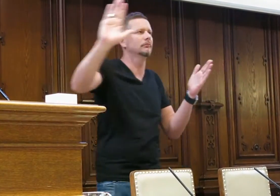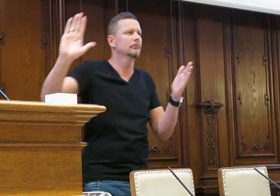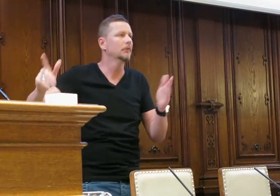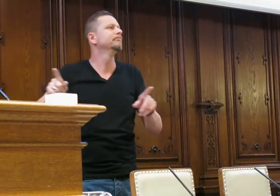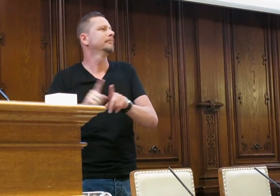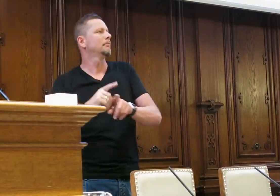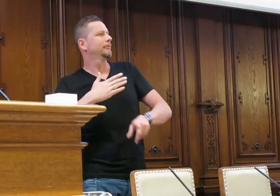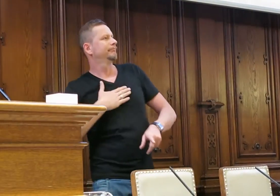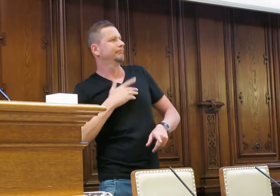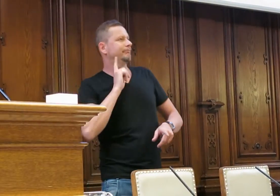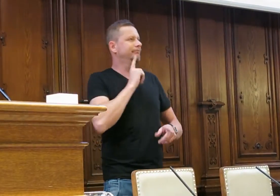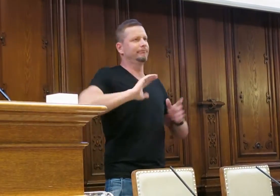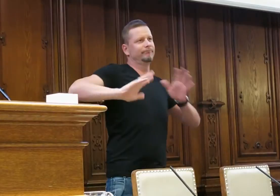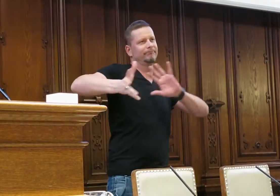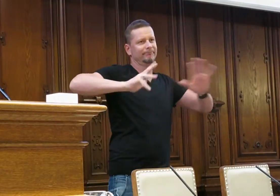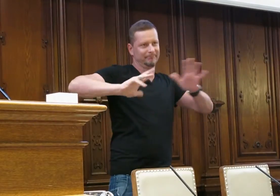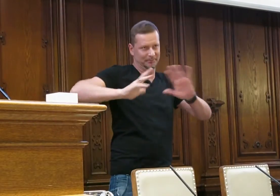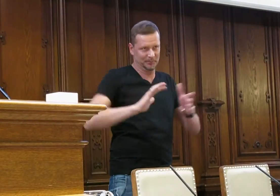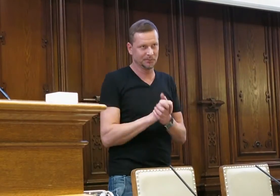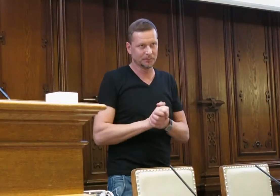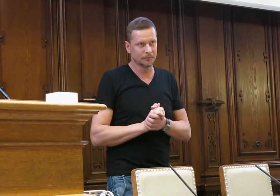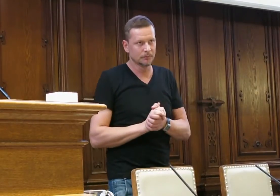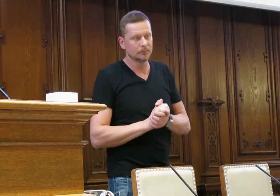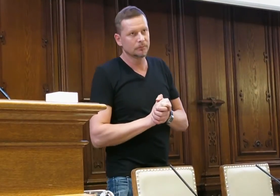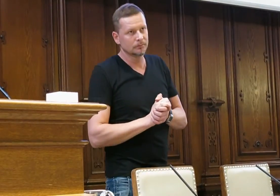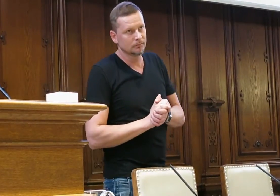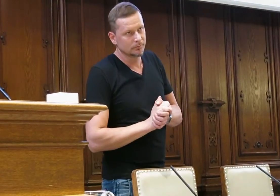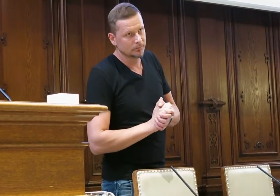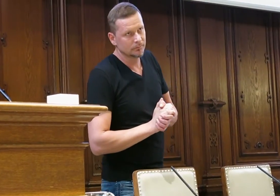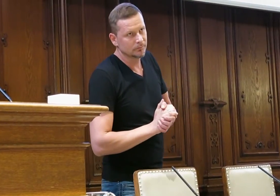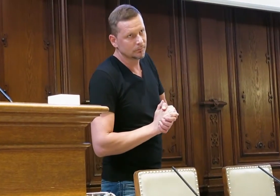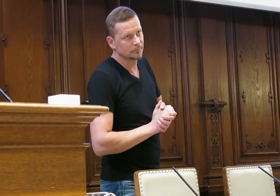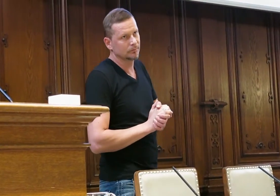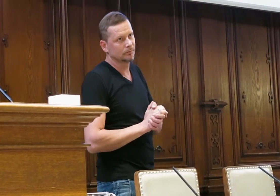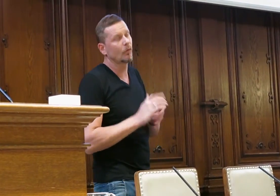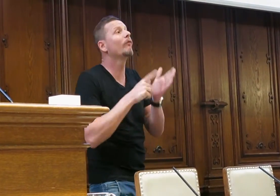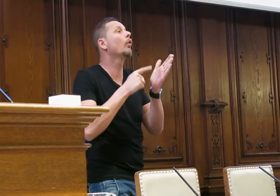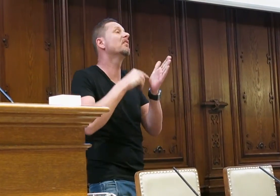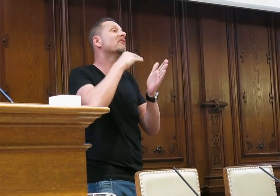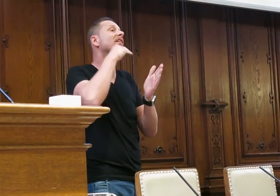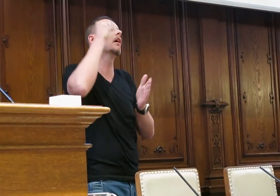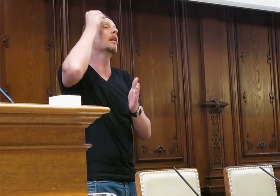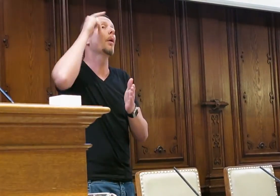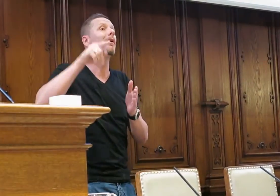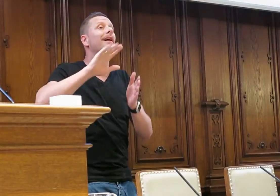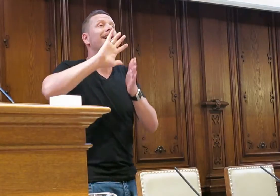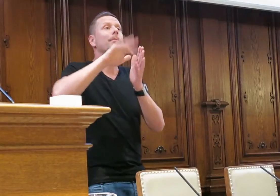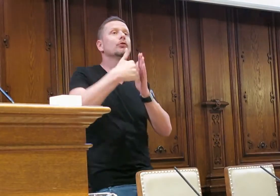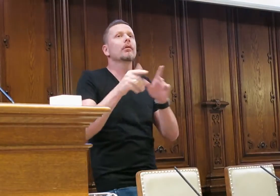Fremdsprache auch, und entsprechend auch zu erlernen. Wir verwenden eben dann für unsere Sprache die Hände. Viele glauben, dass